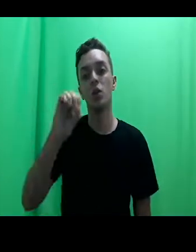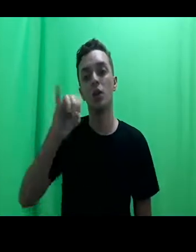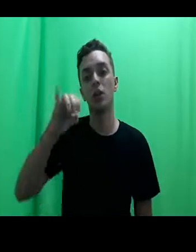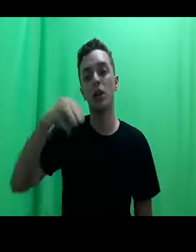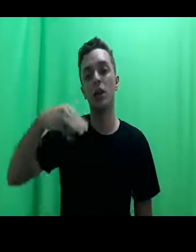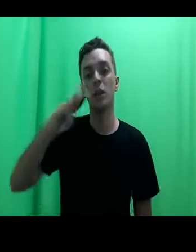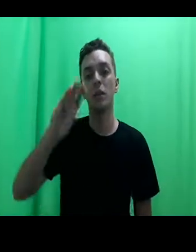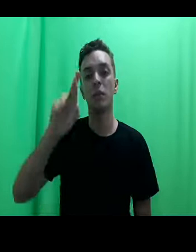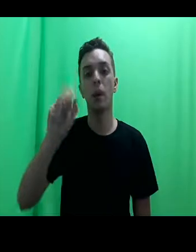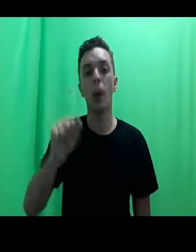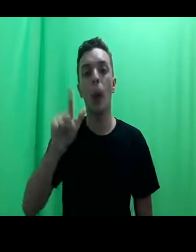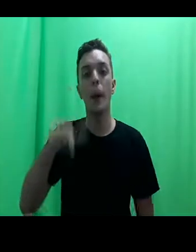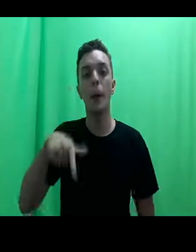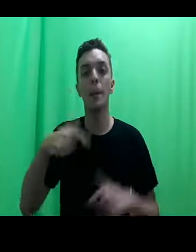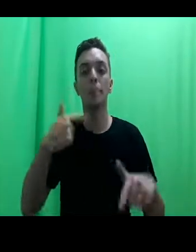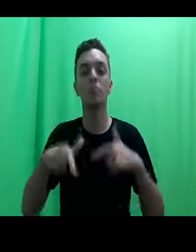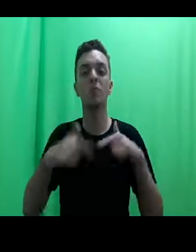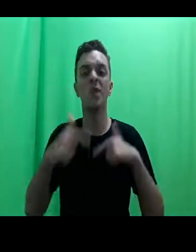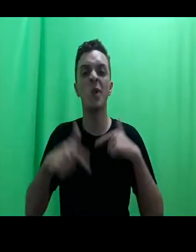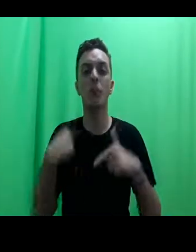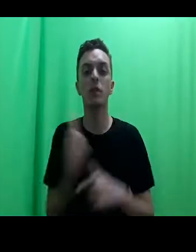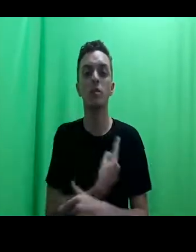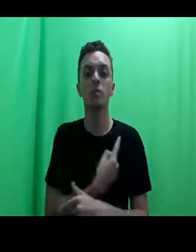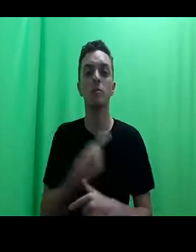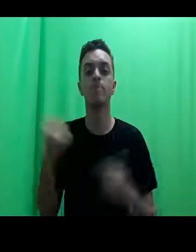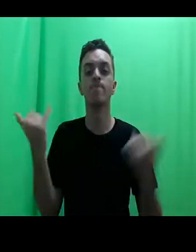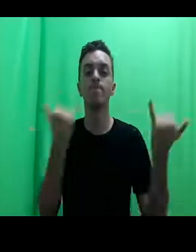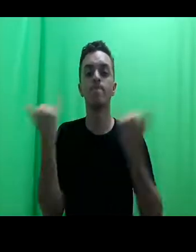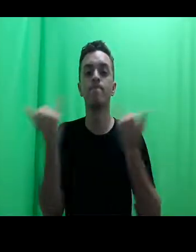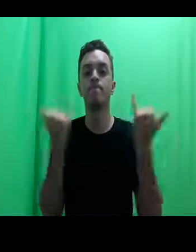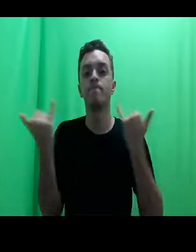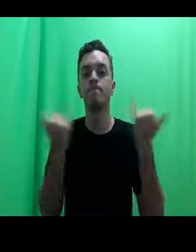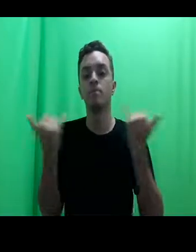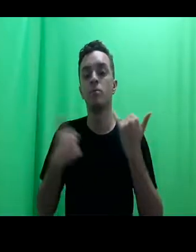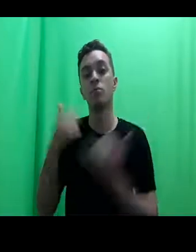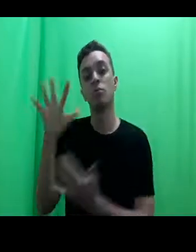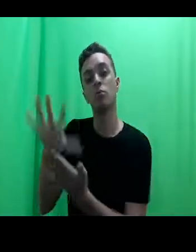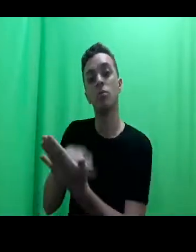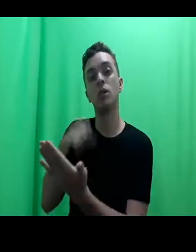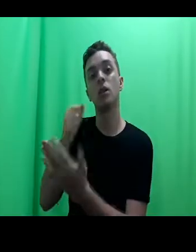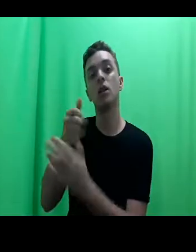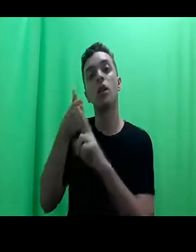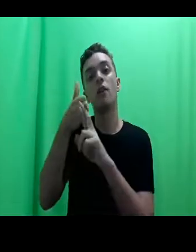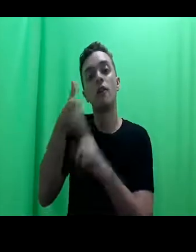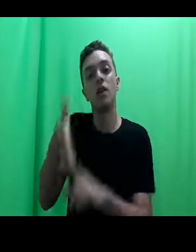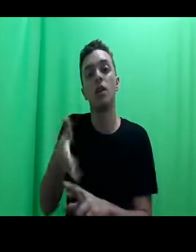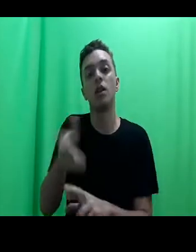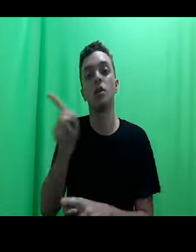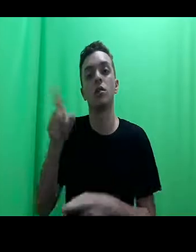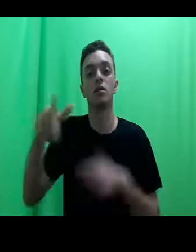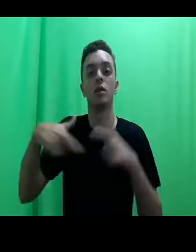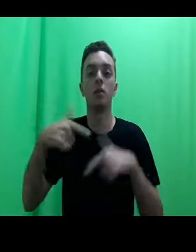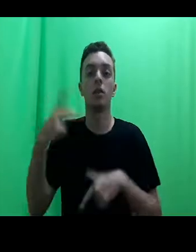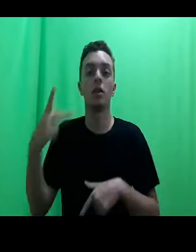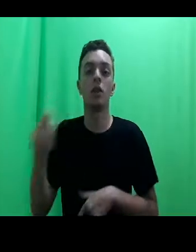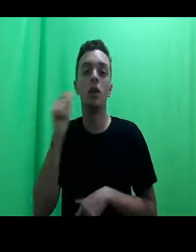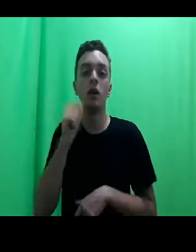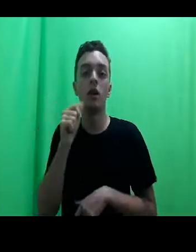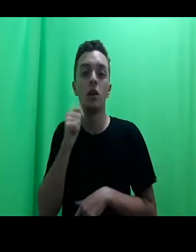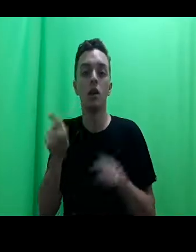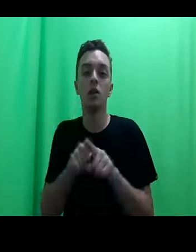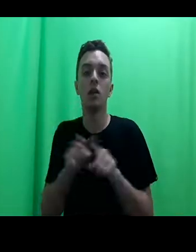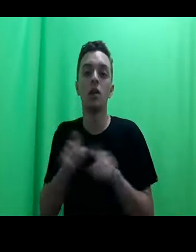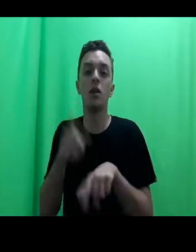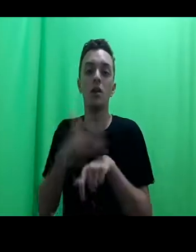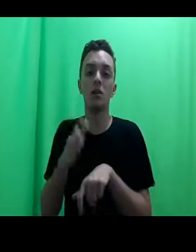também nos informa na nossa análise da mobilização do direito. E, como eu já expliquei, as práticas das clínicas